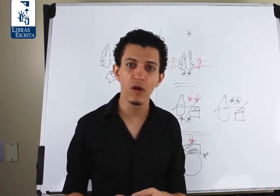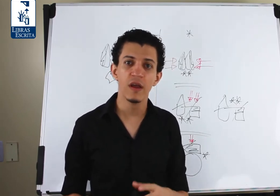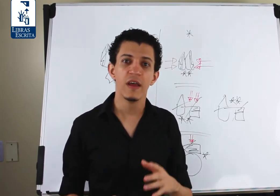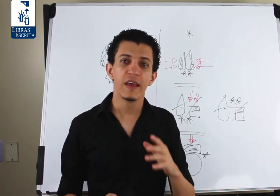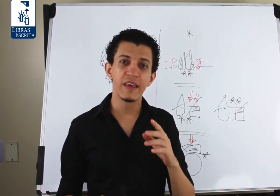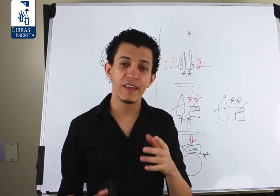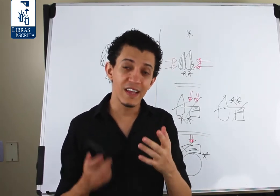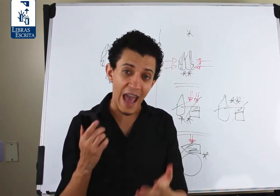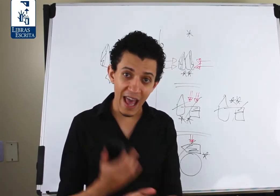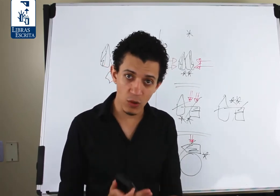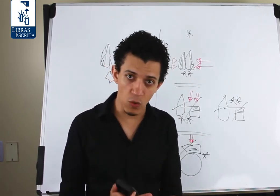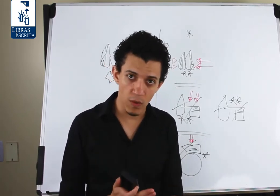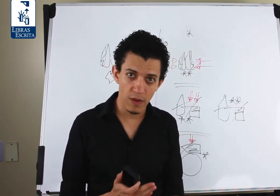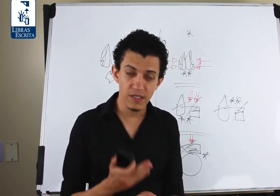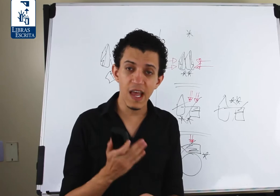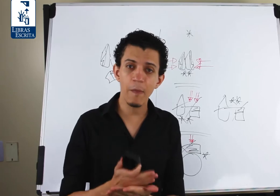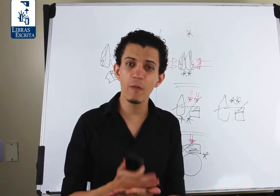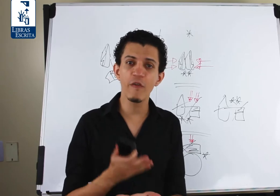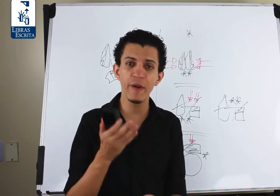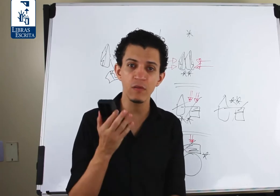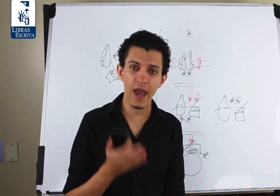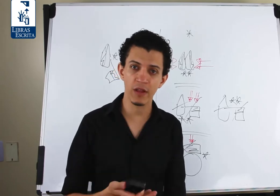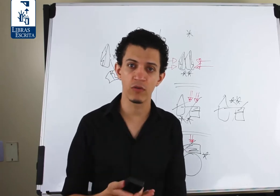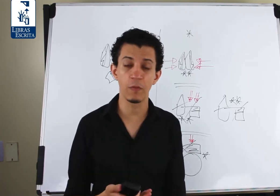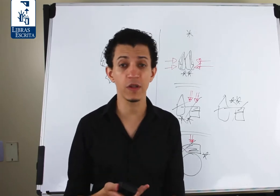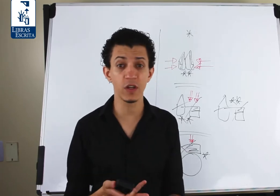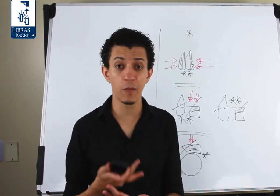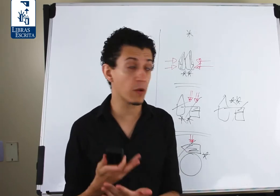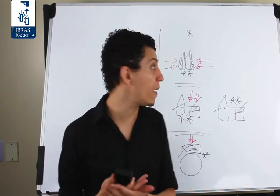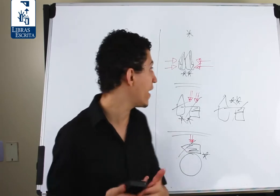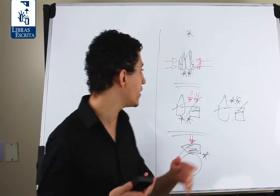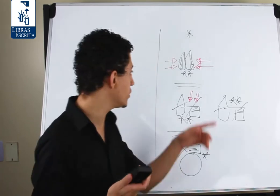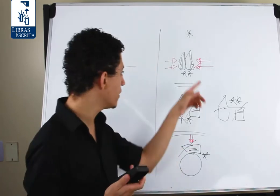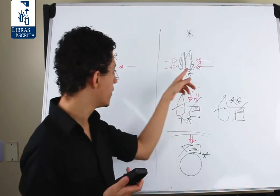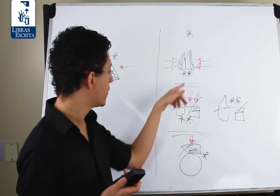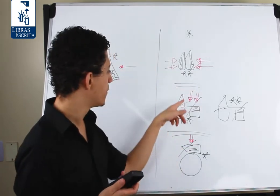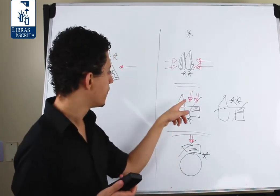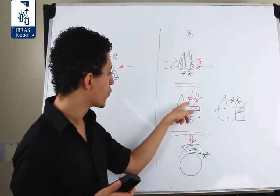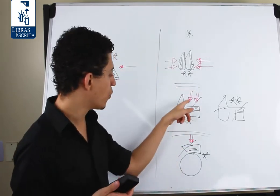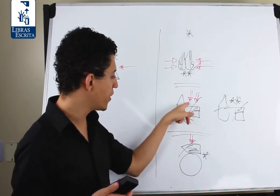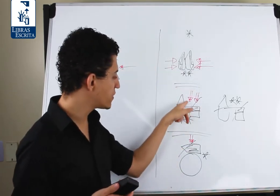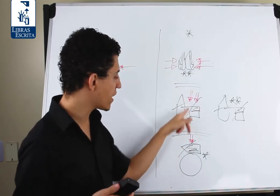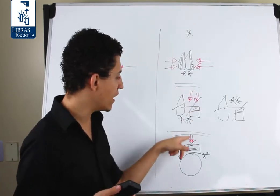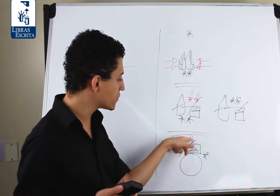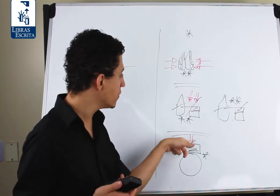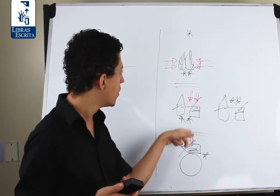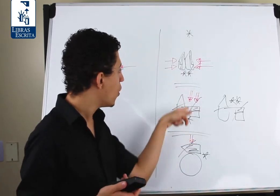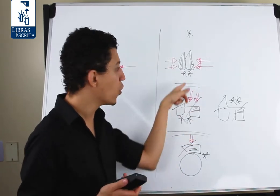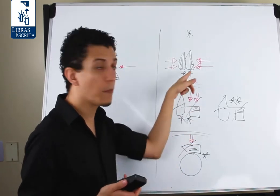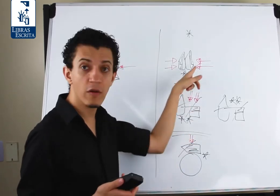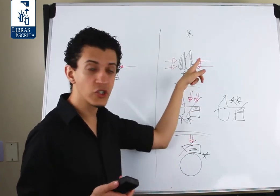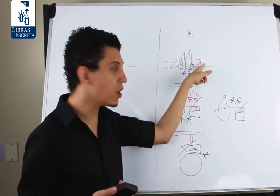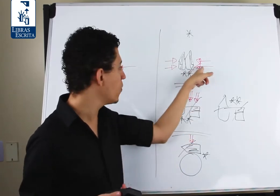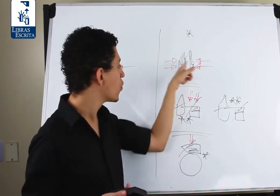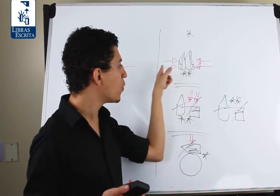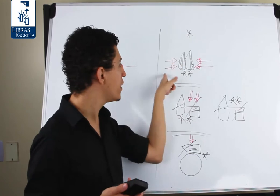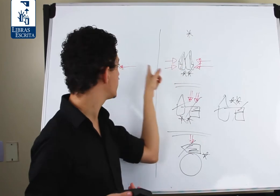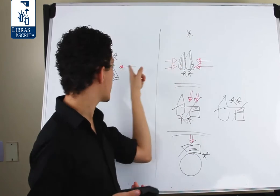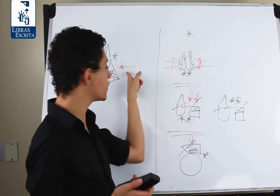reto. Sempre um movimento reto. Pode ser no plano parede, como nesse caso, ou no plano chão, como nesse caso